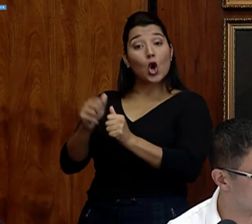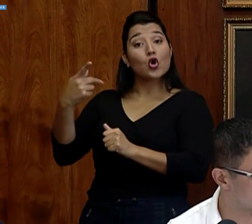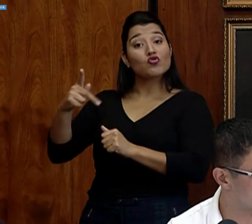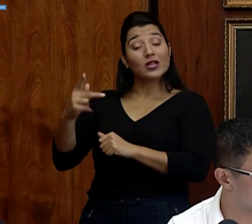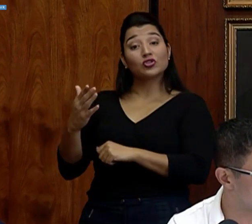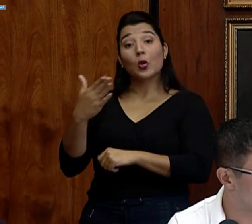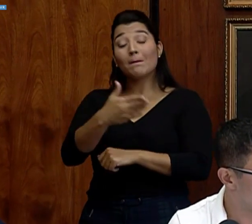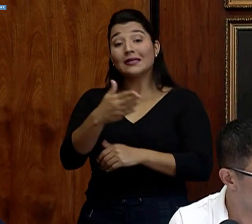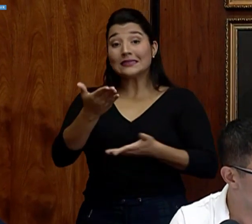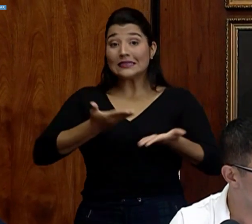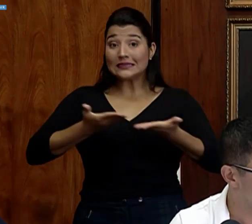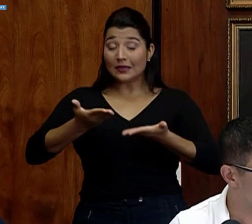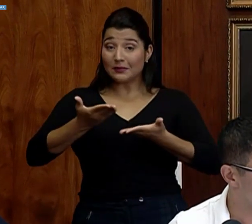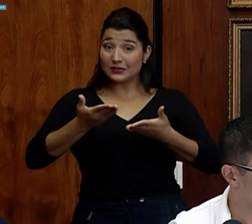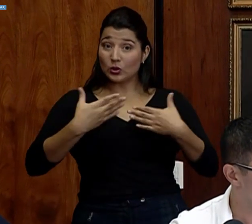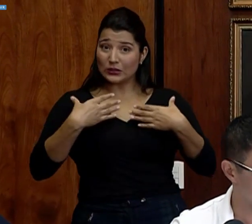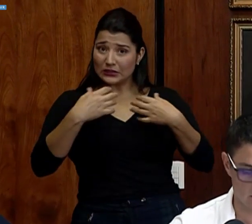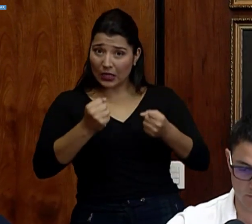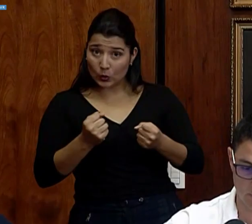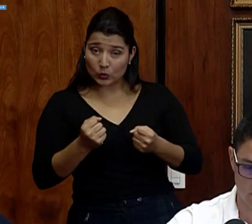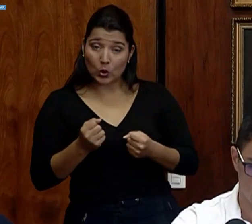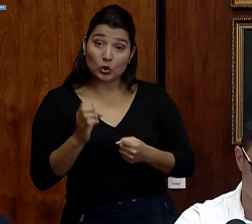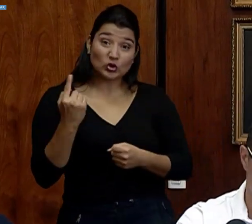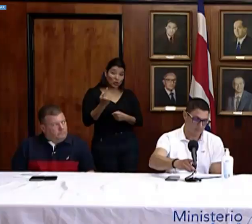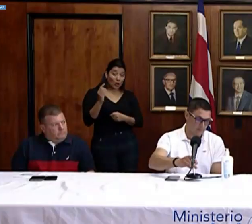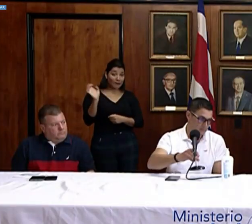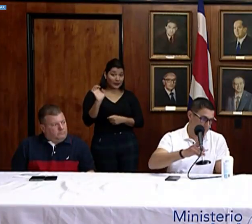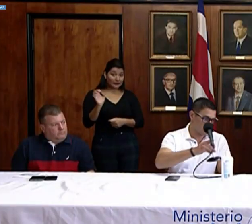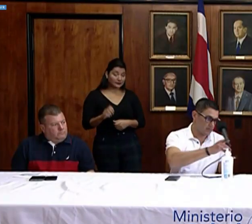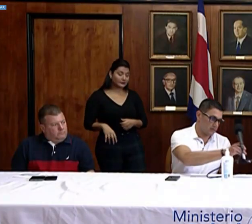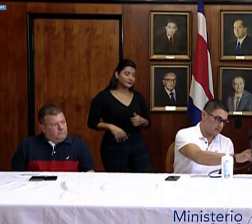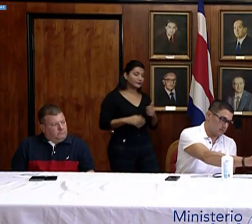vayan por un asunto urgente, ¿verdad? Sería bueno que...